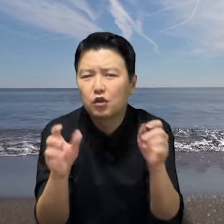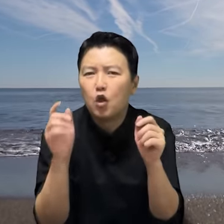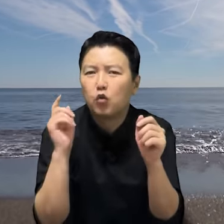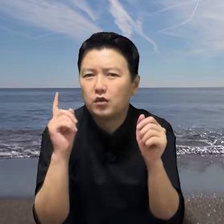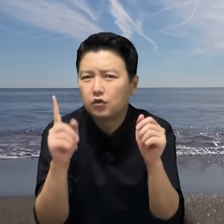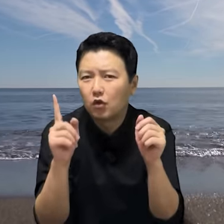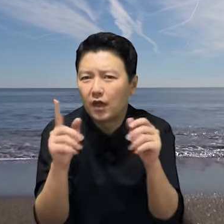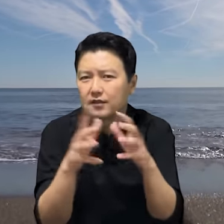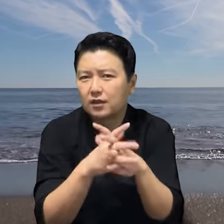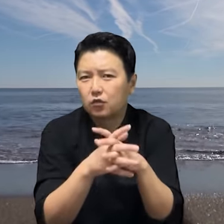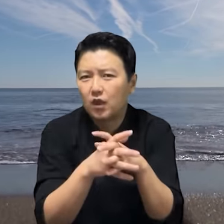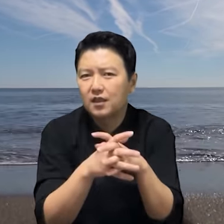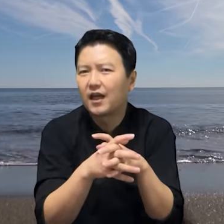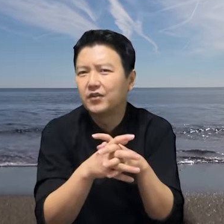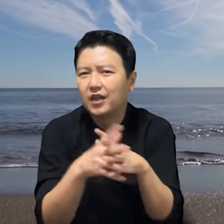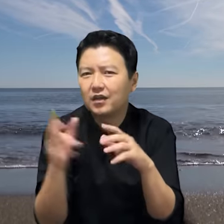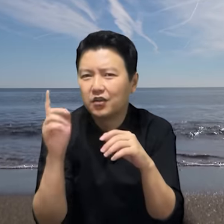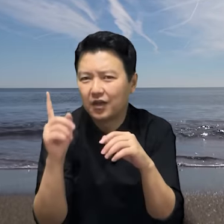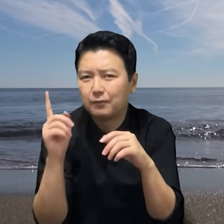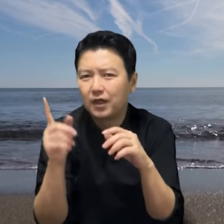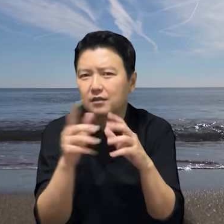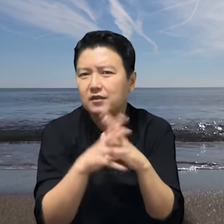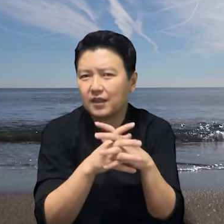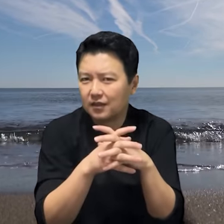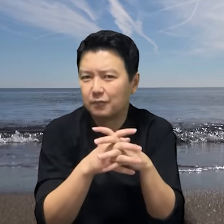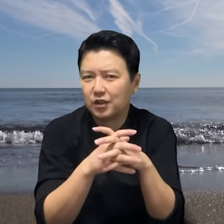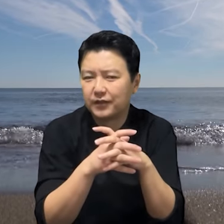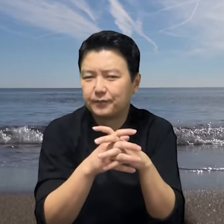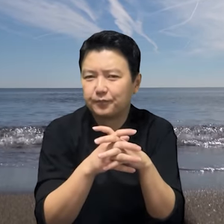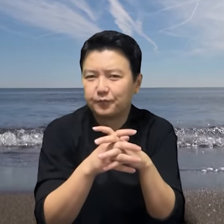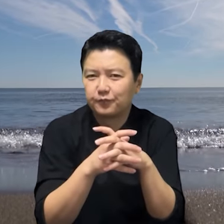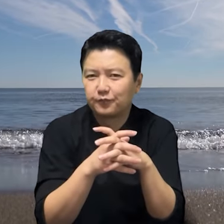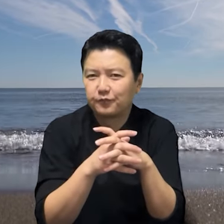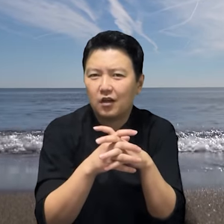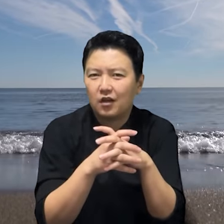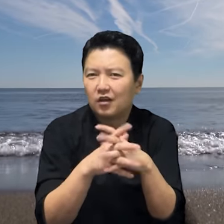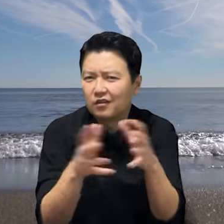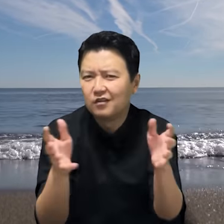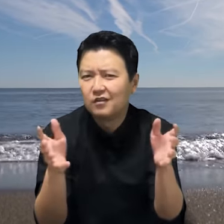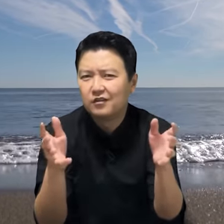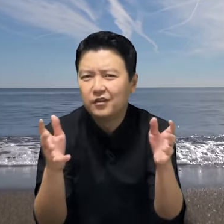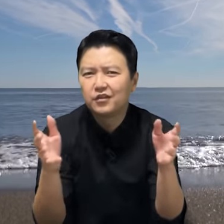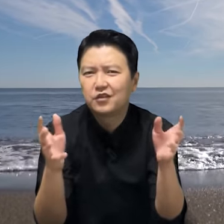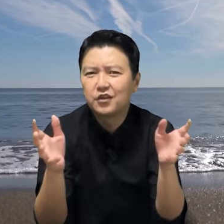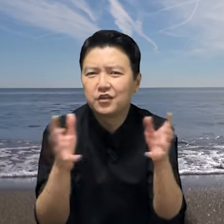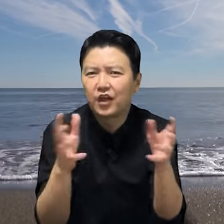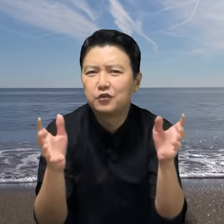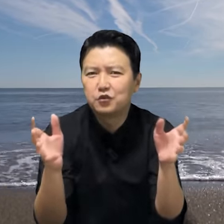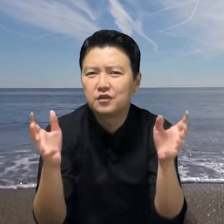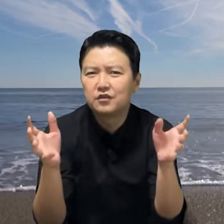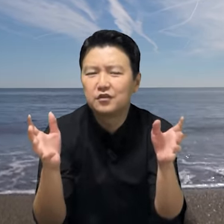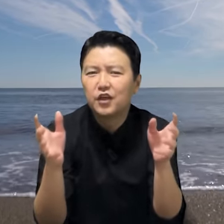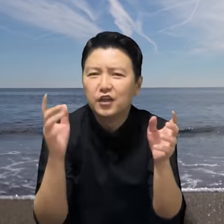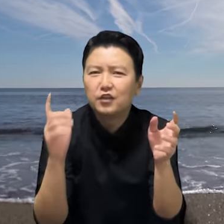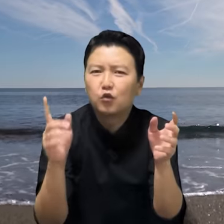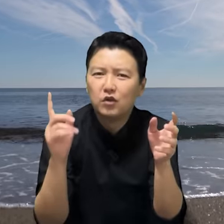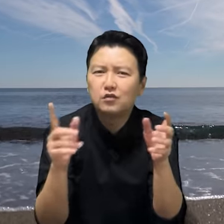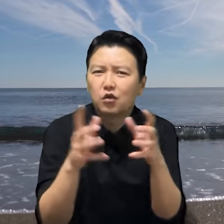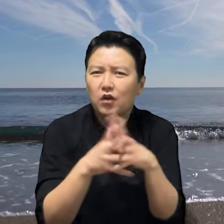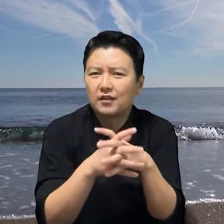권총 한 자루와 탄약 열한 발을 찾아 냅니다. 헐... 예전에 텐쉬는 이 권총 한